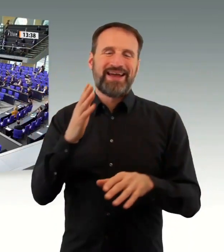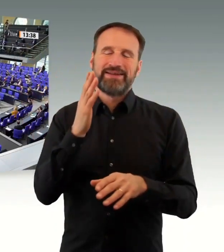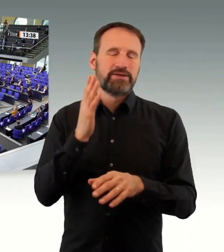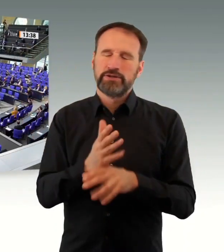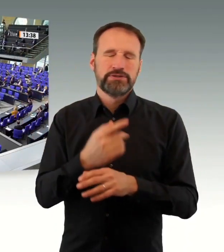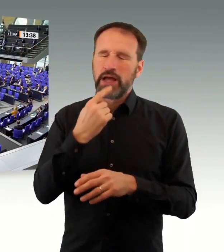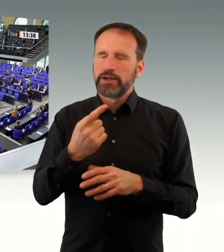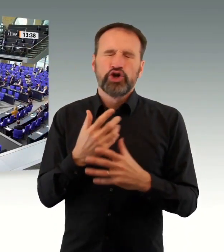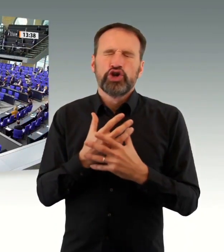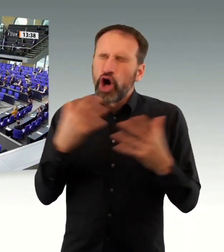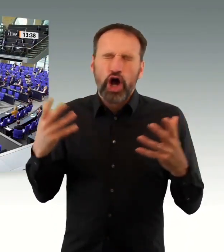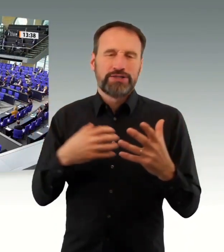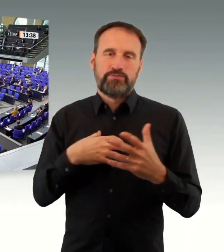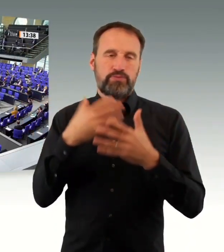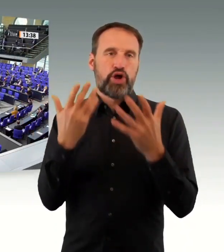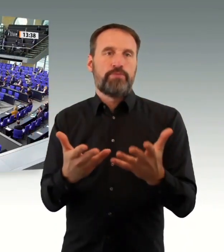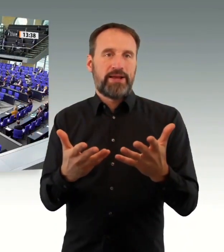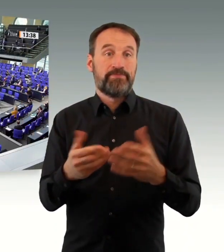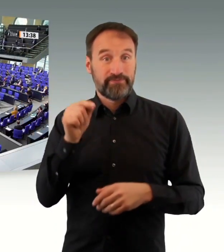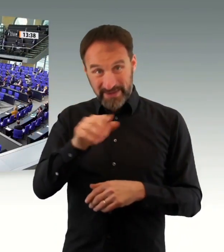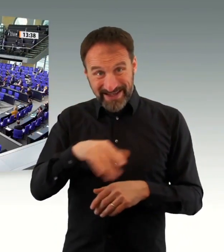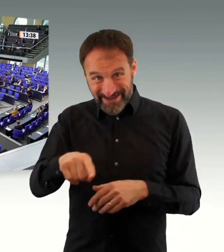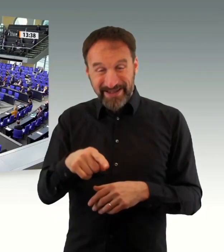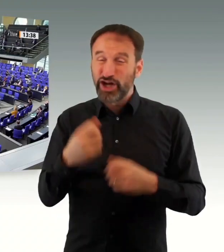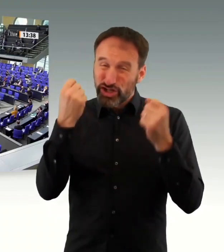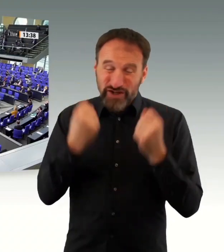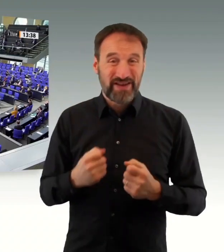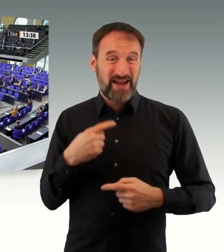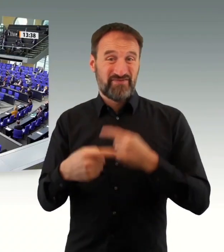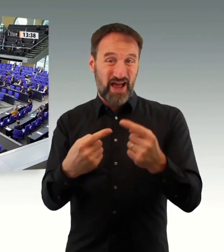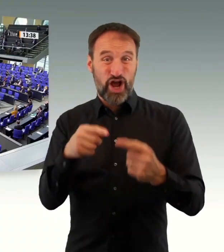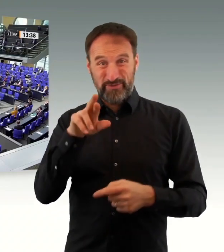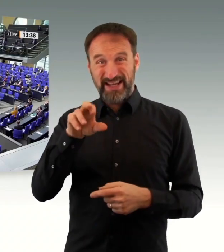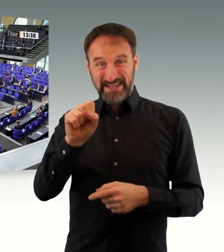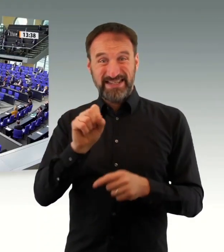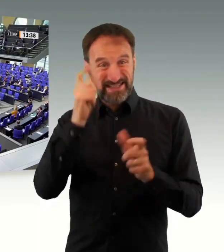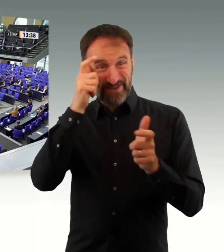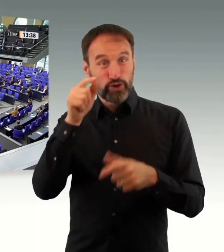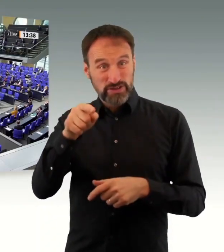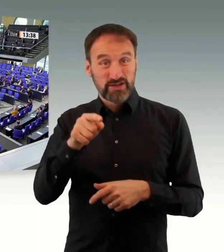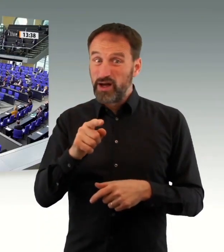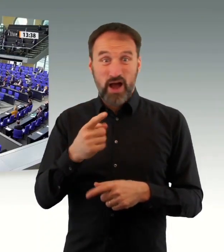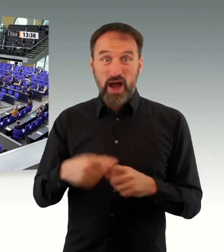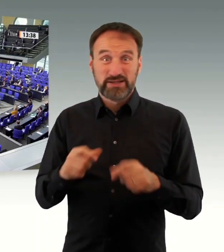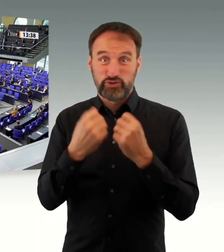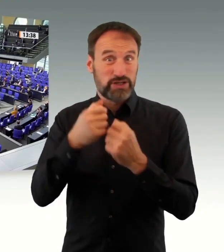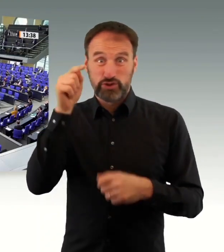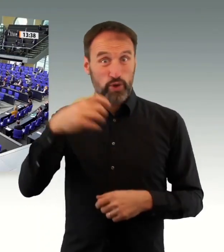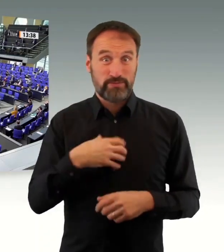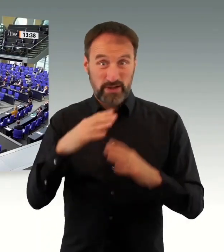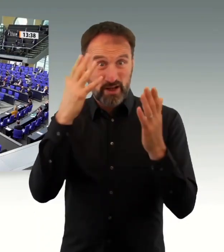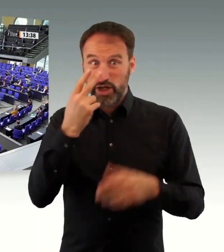nicht zugelassen habe, aber es bleibt ja nichts, da muss man trotzdem etwas darauf sagen. Ich habe davon gesprochen, dass bei der